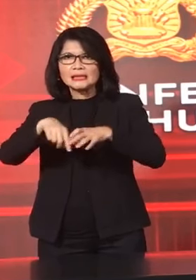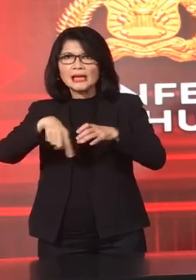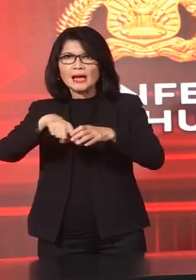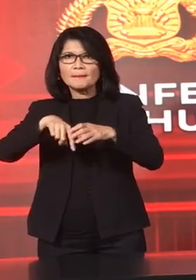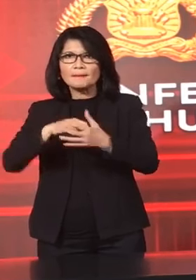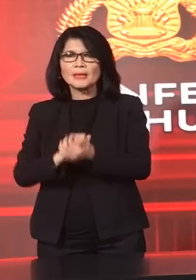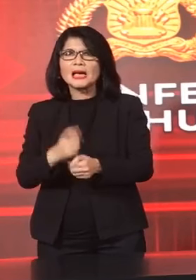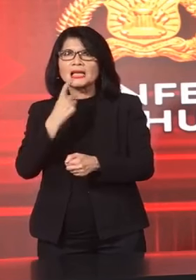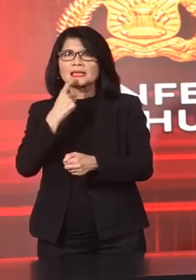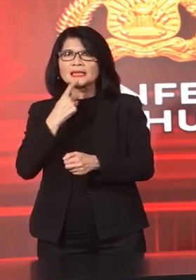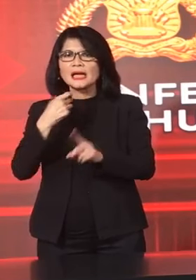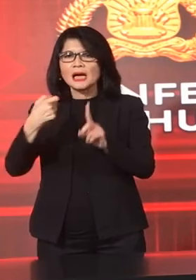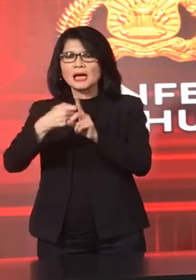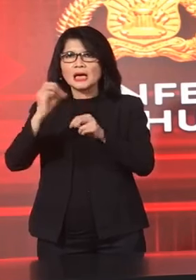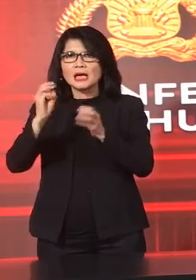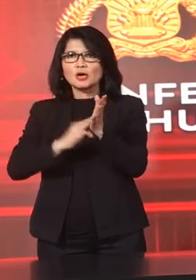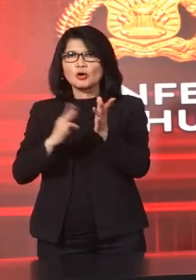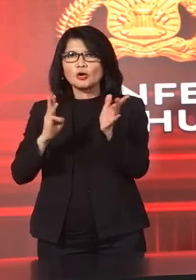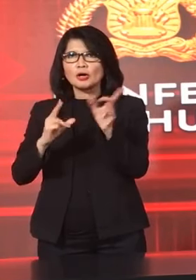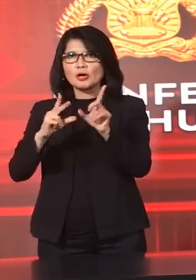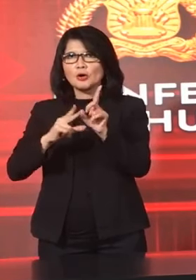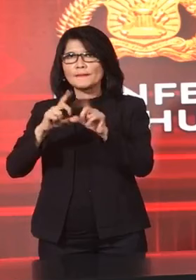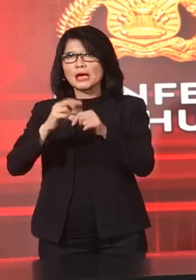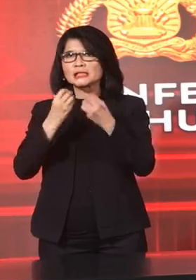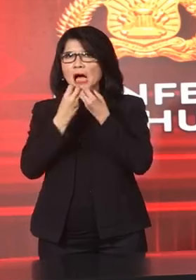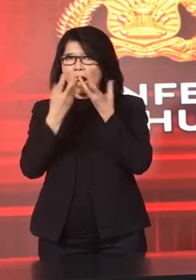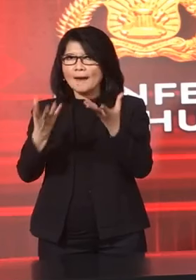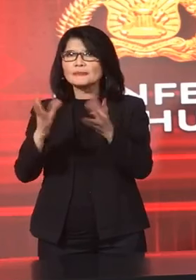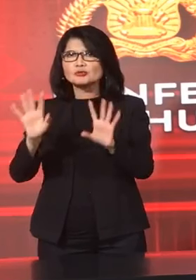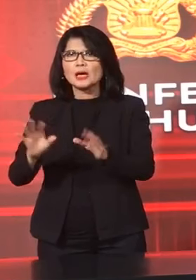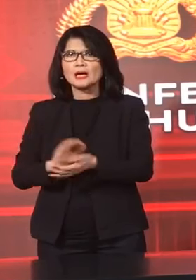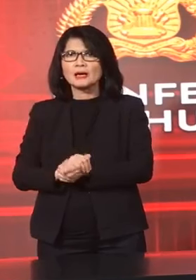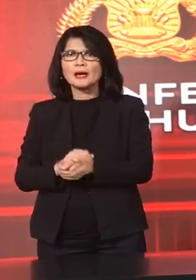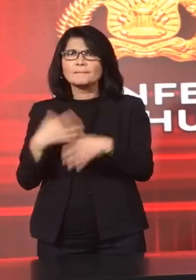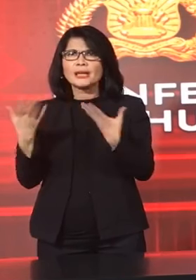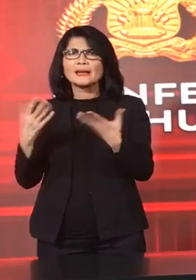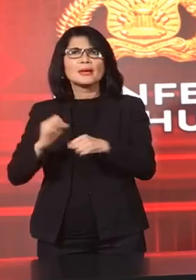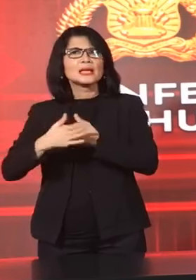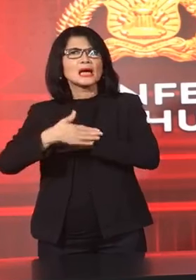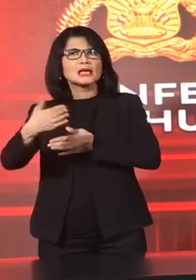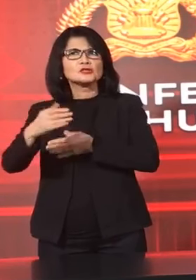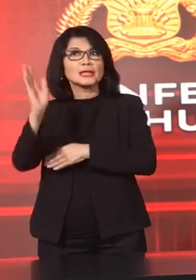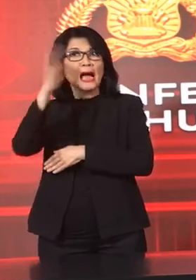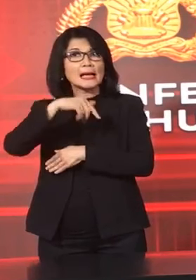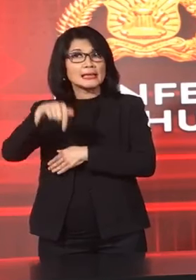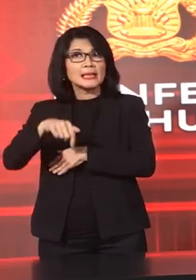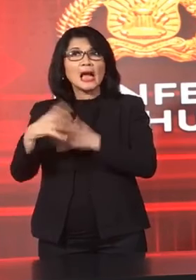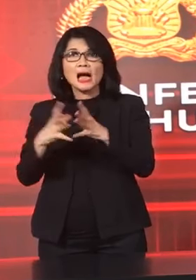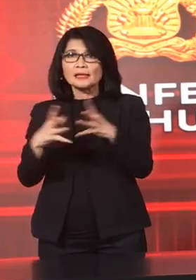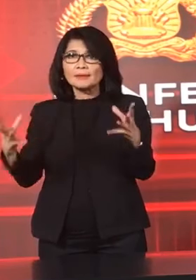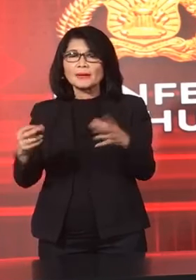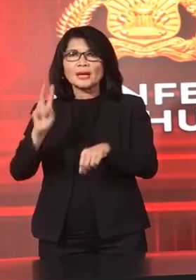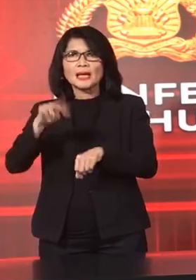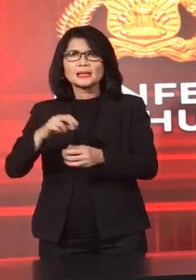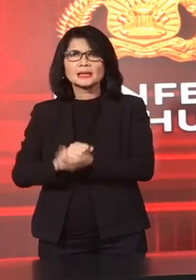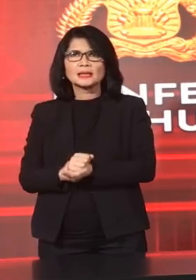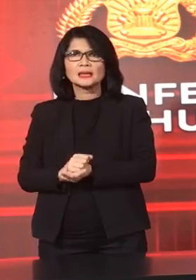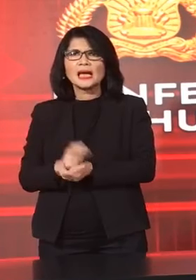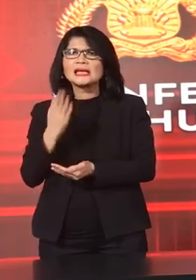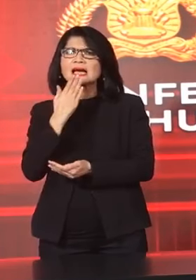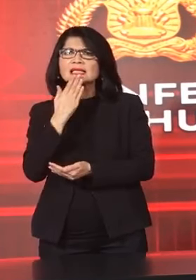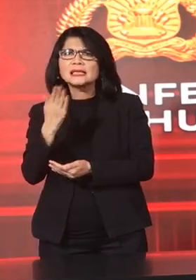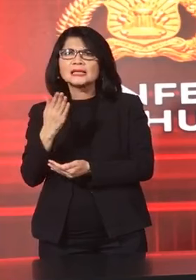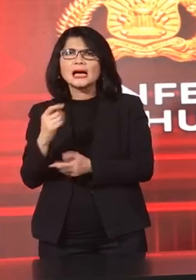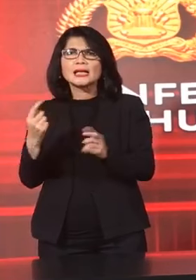Komnasam Sudah menyerahkan Serekomendasi Dan investigasi Mereka Itu gimana Pak Kelanjutannya hari ini Apakah ada Perkembangan kembali Yang ditanyakan